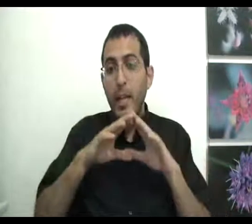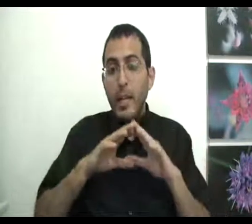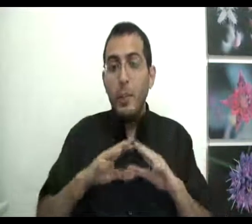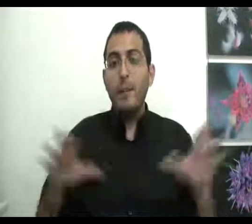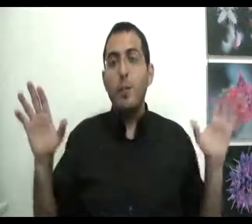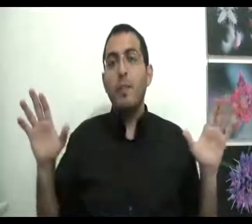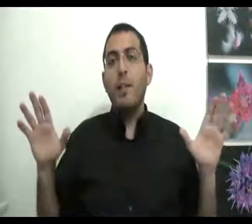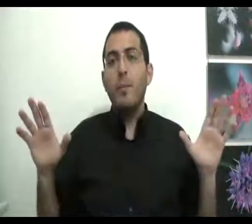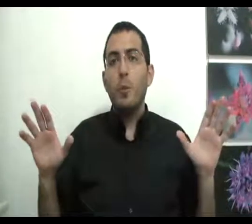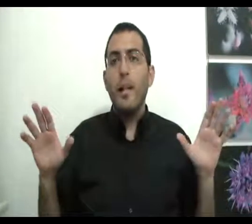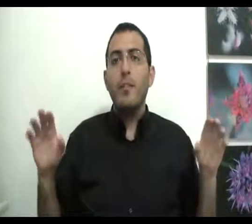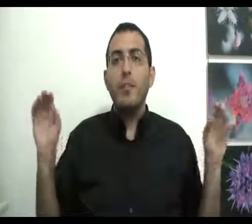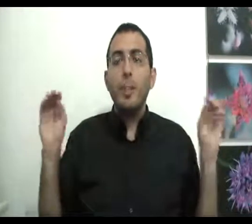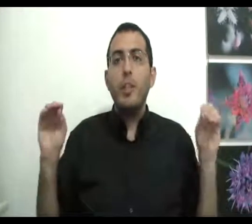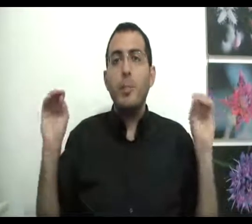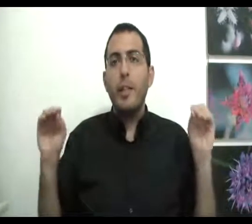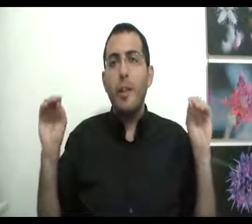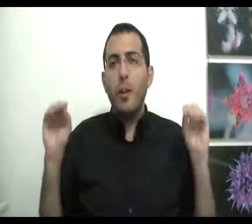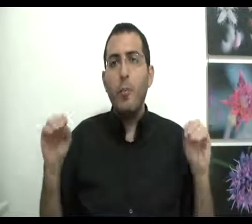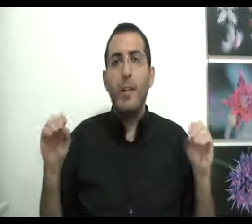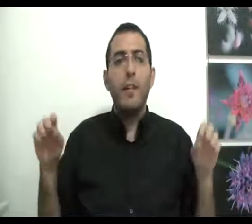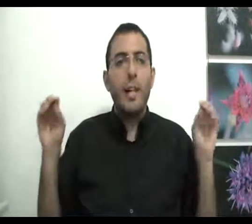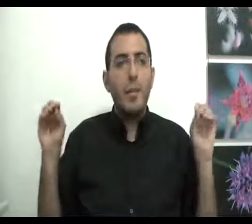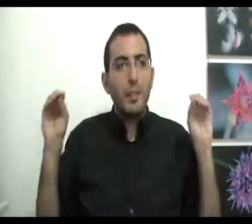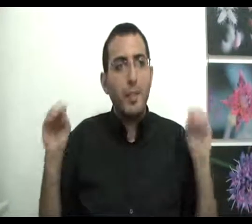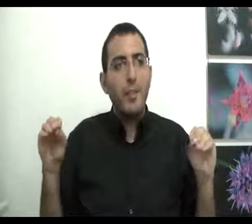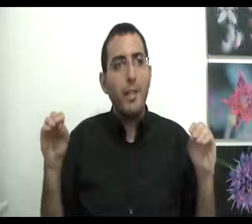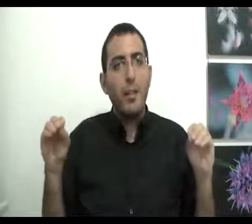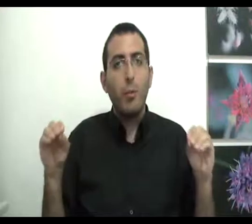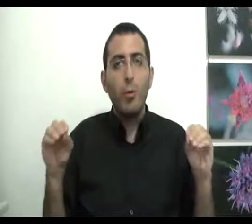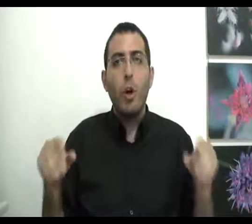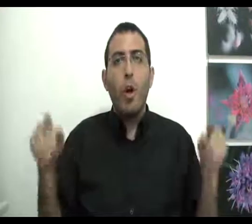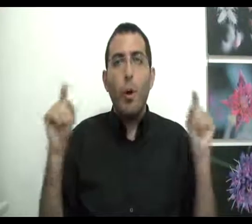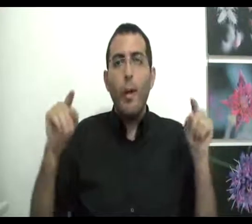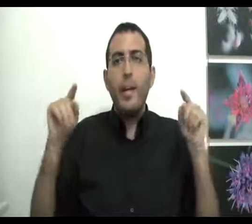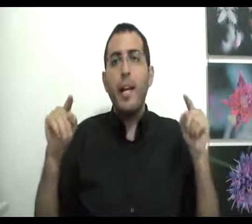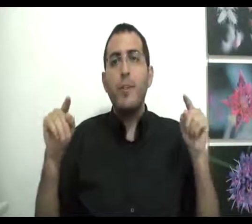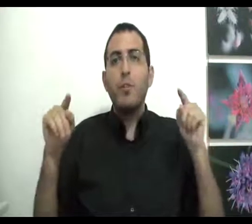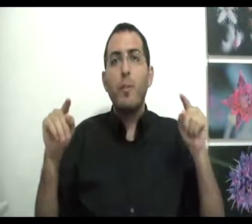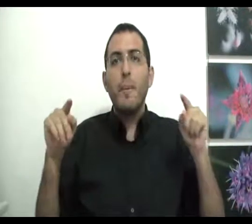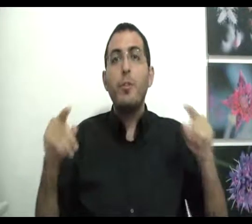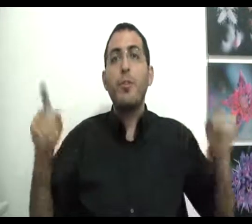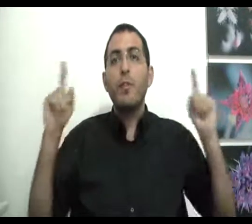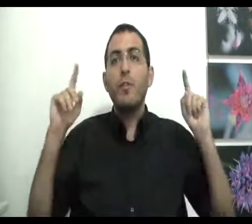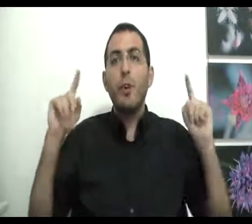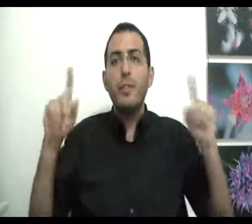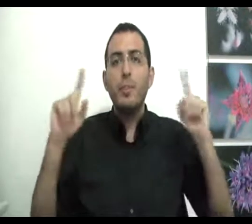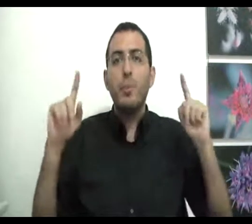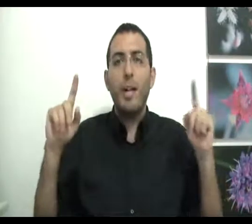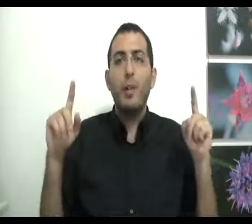שם שום דבר למוגבל, ומי שיתמונן לעומק ויגיע לפרספקטיבות האחדות, הוא יחיר חיים טובים באמת יותר טוב מכל סיפורי ההגדות